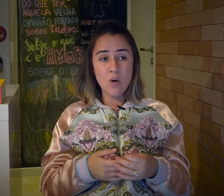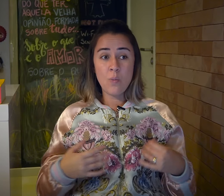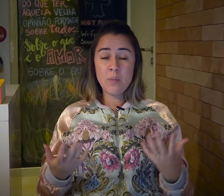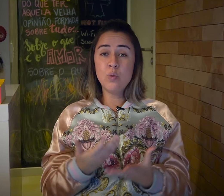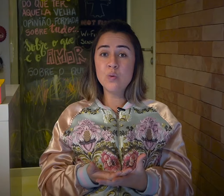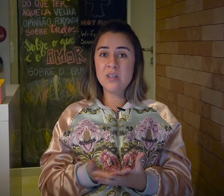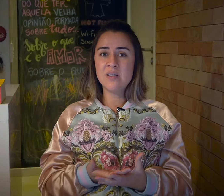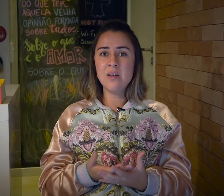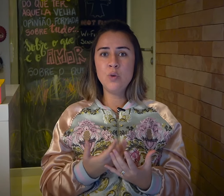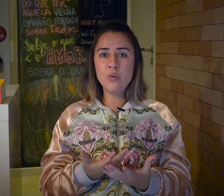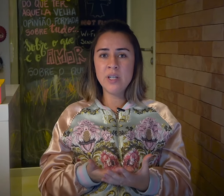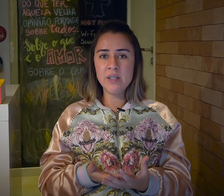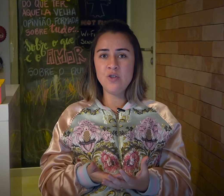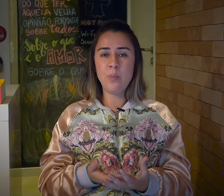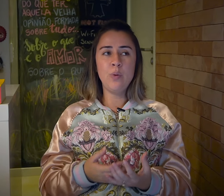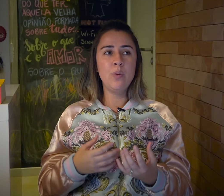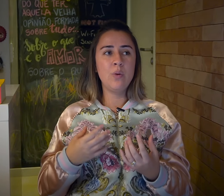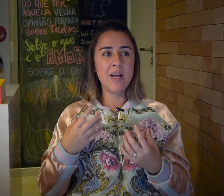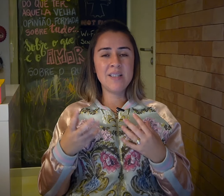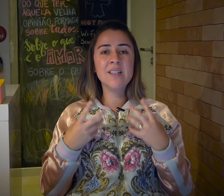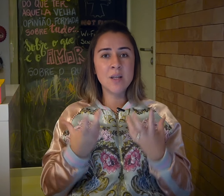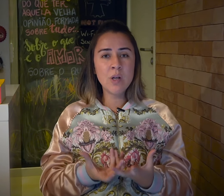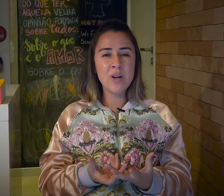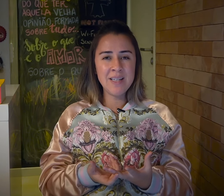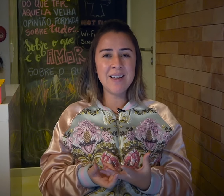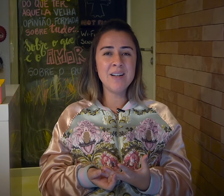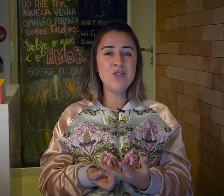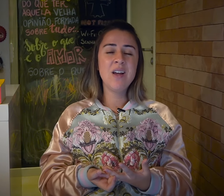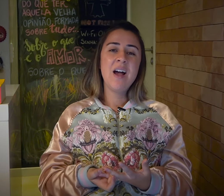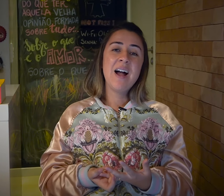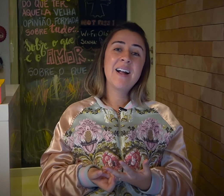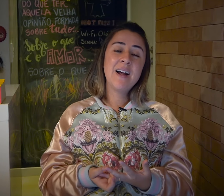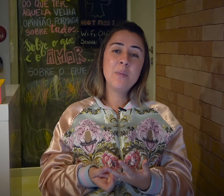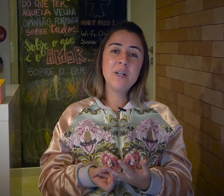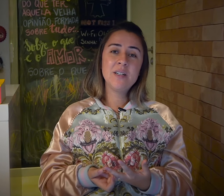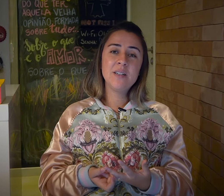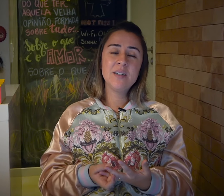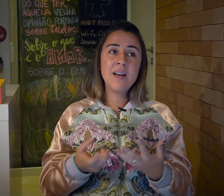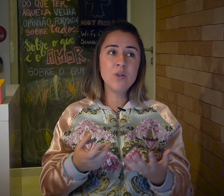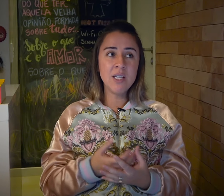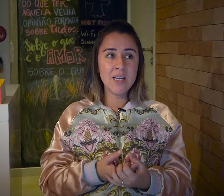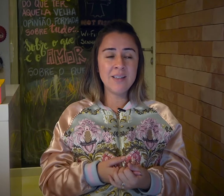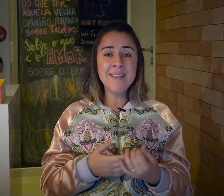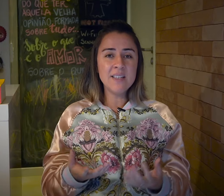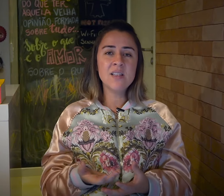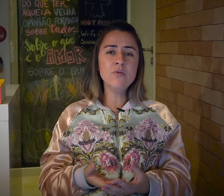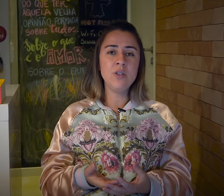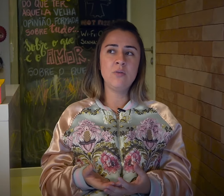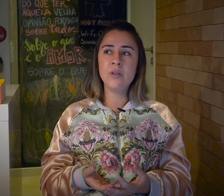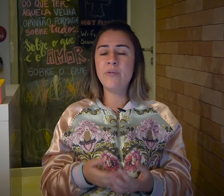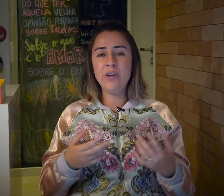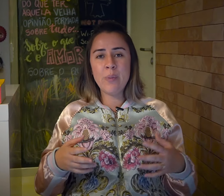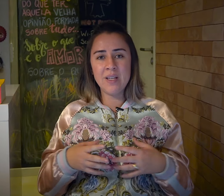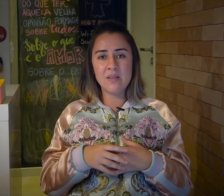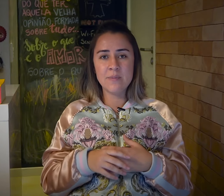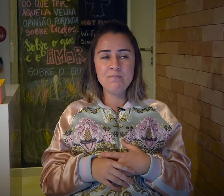uma busca, assim, muito grande por essa questão da oralidade acaba... Claro que na intenção de tornar o filho mais...